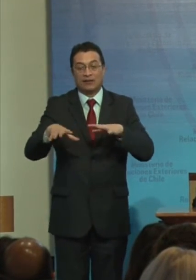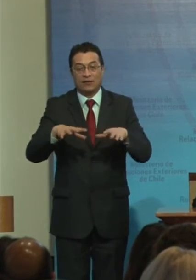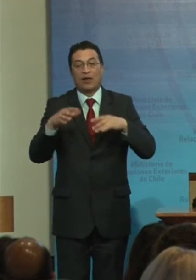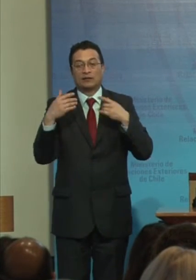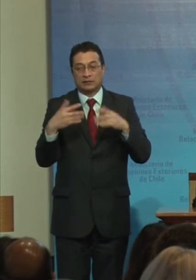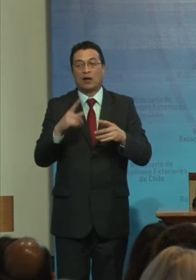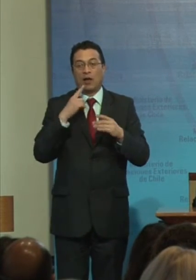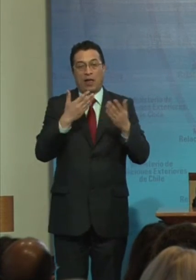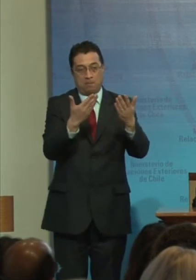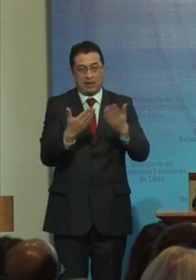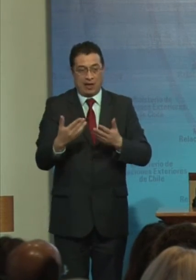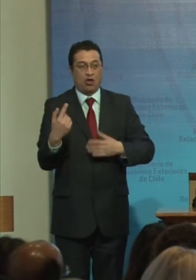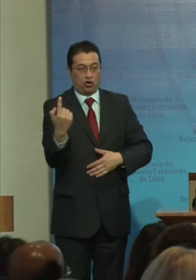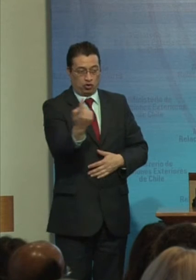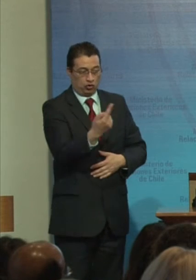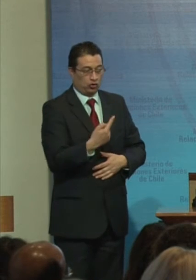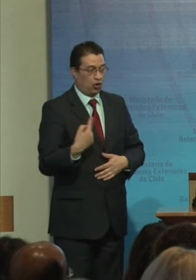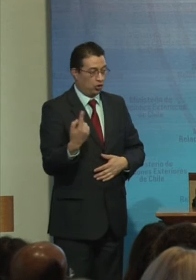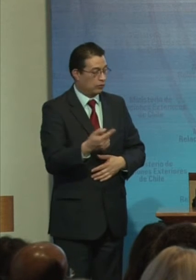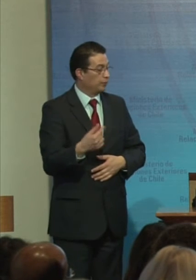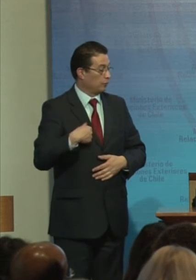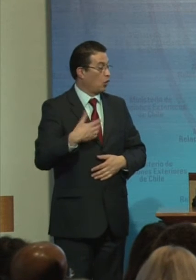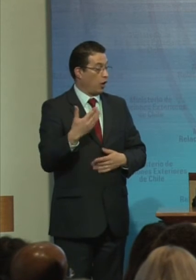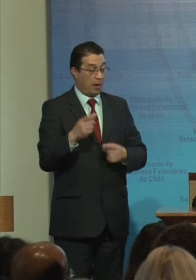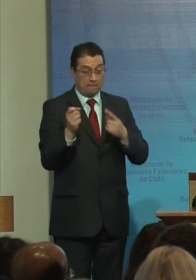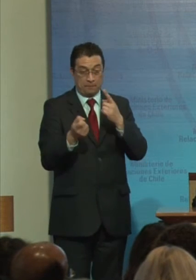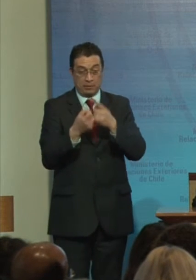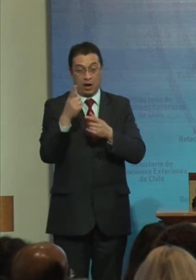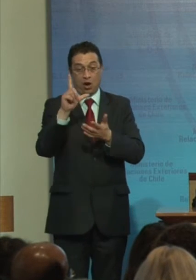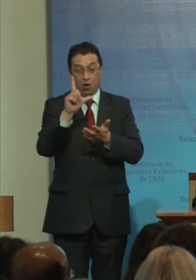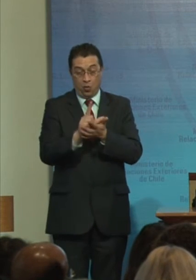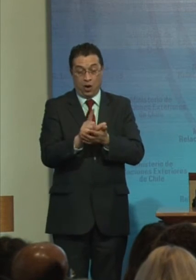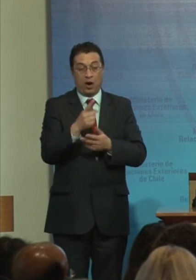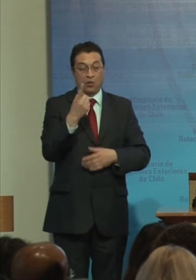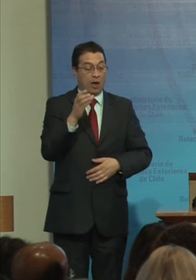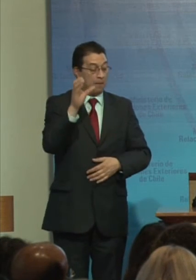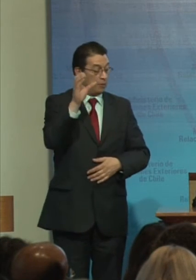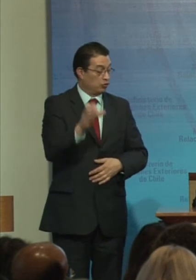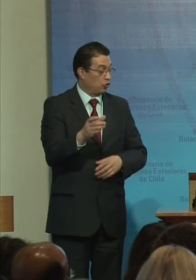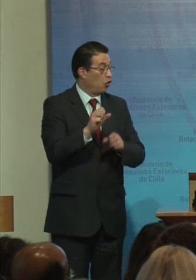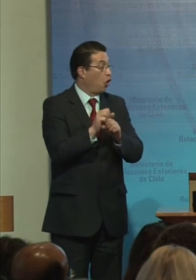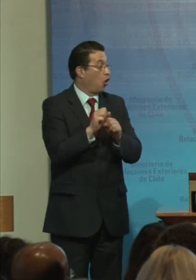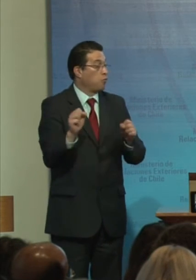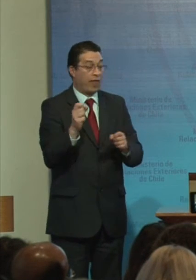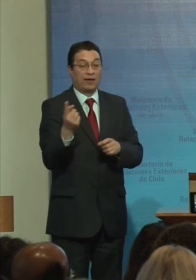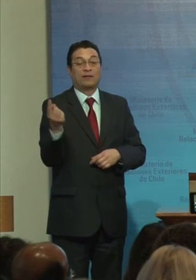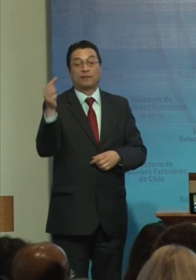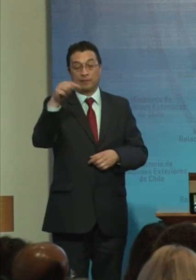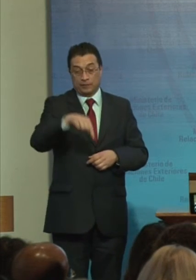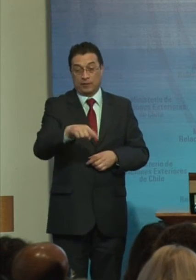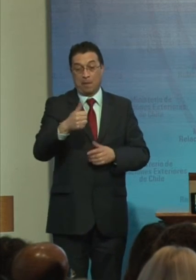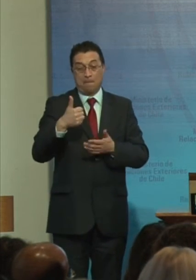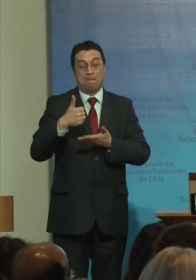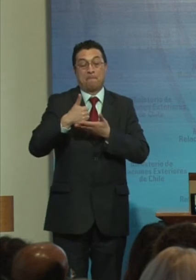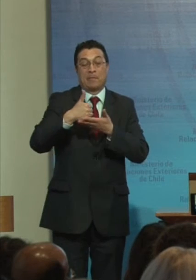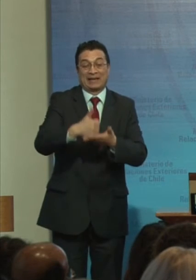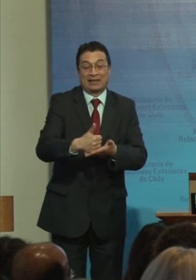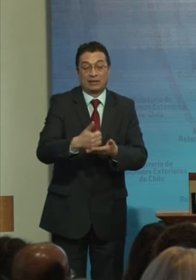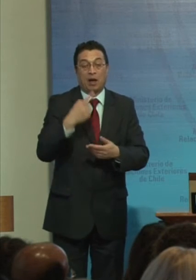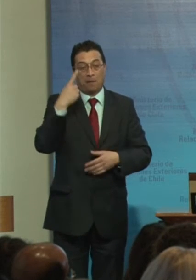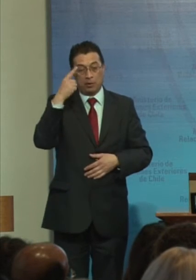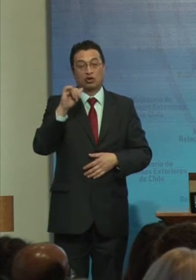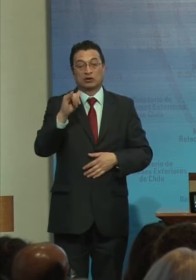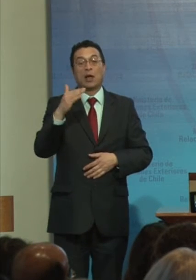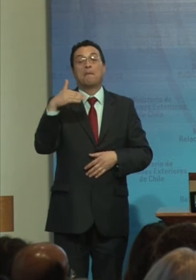Desde ya invitados Bueno Los quiero dejar En primer lugar Con una persona Que no pudo estar presente De manera presencial Pero sin embargo Nos